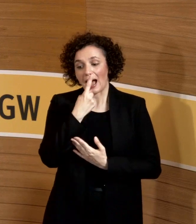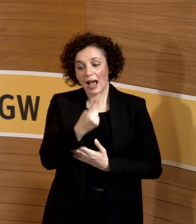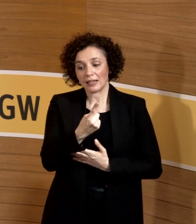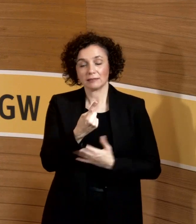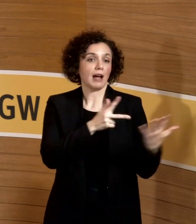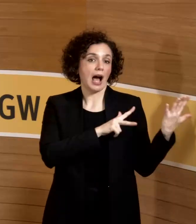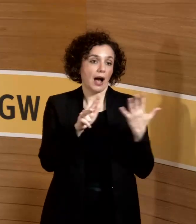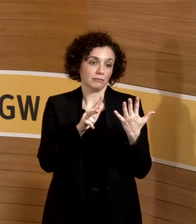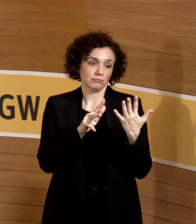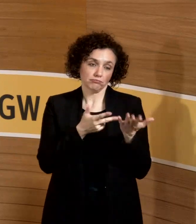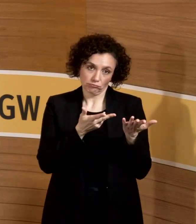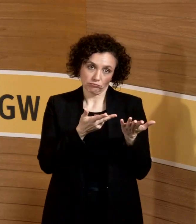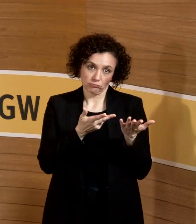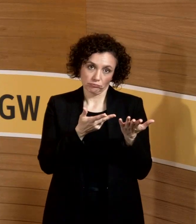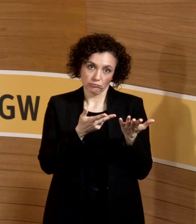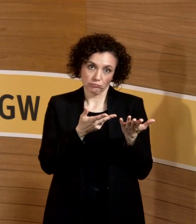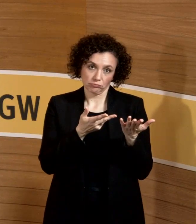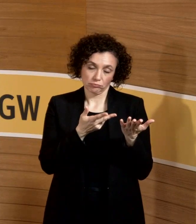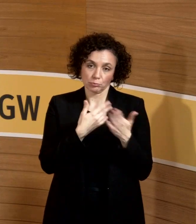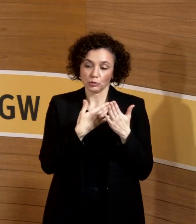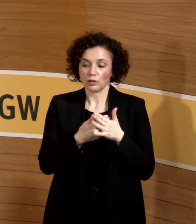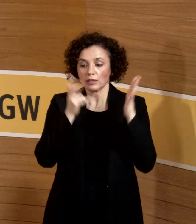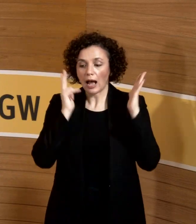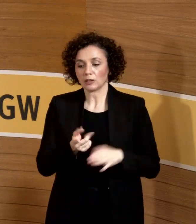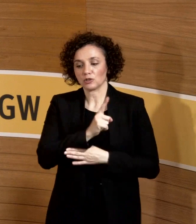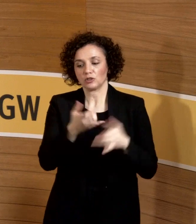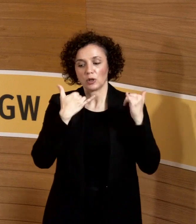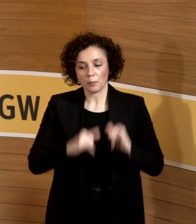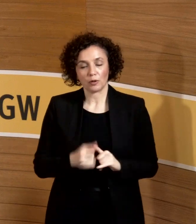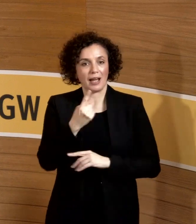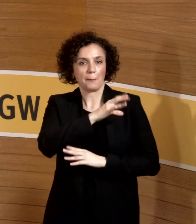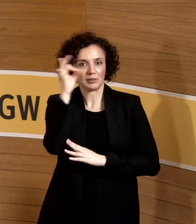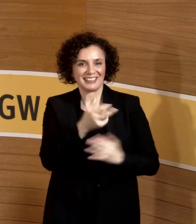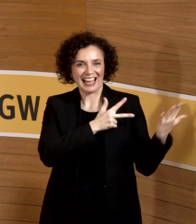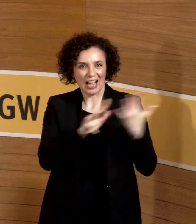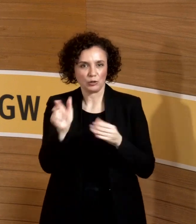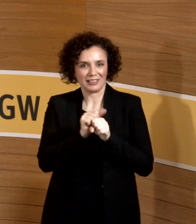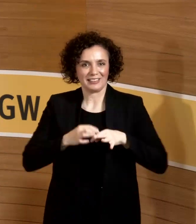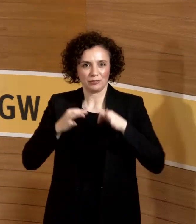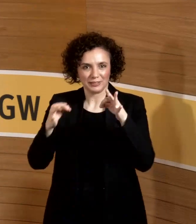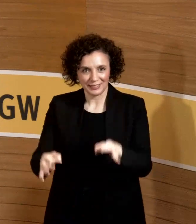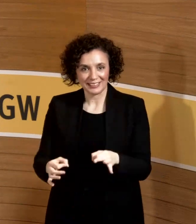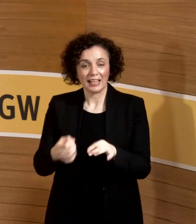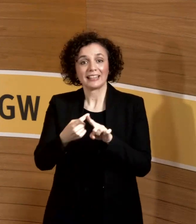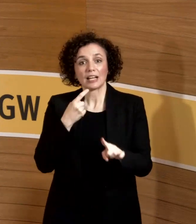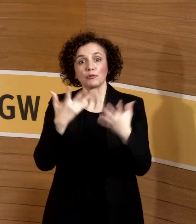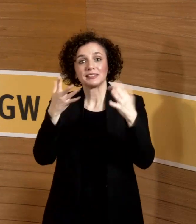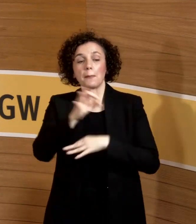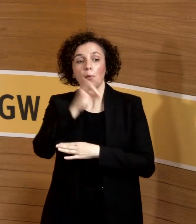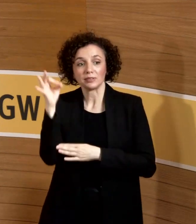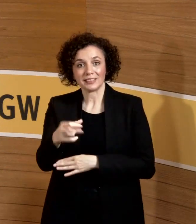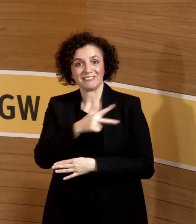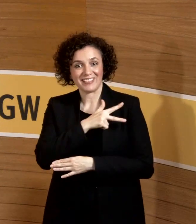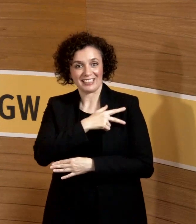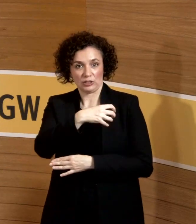8000, die sich infizieren. 10 Prozent sind symptomatisch davon und die Symptome sind